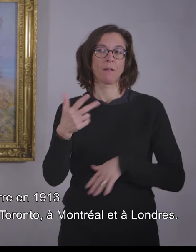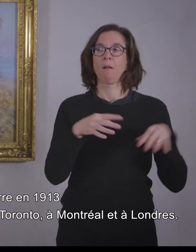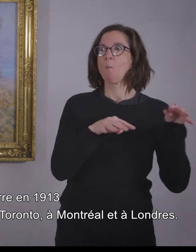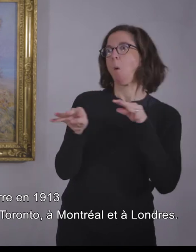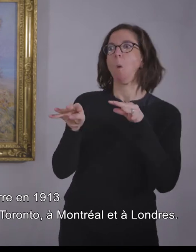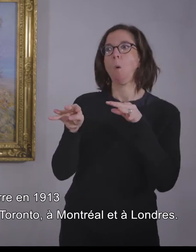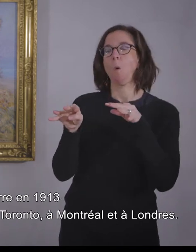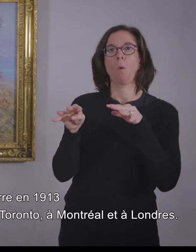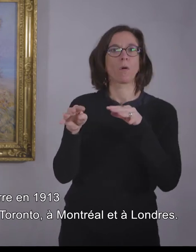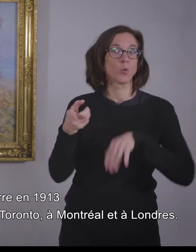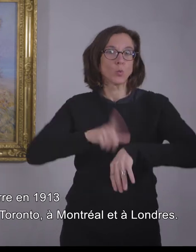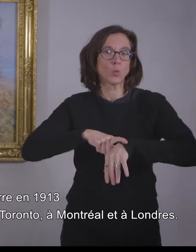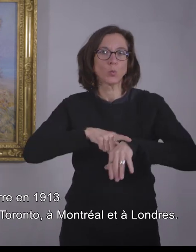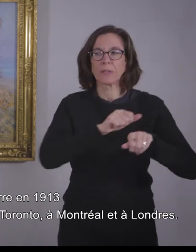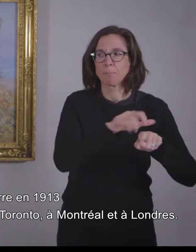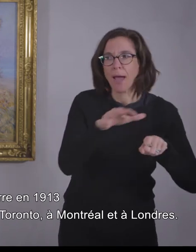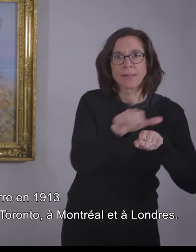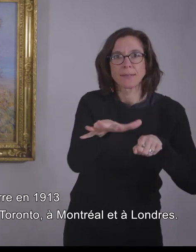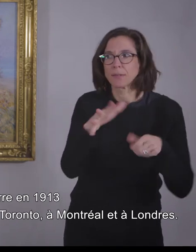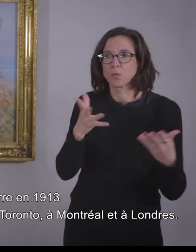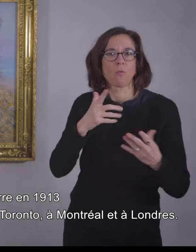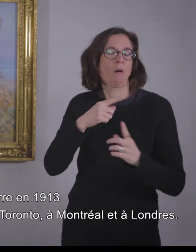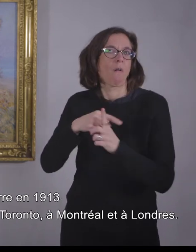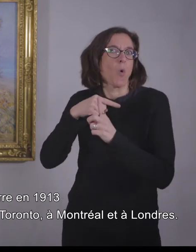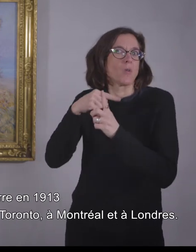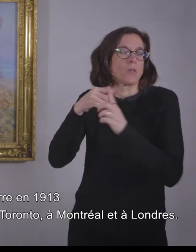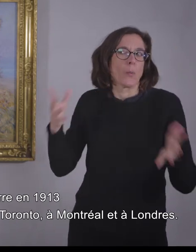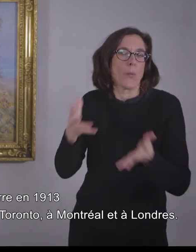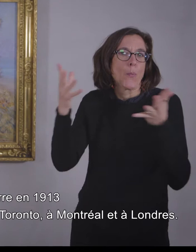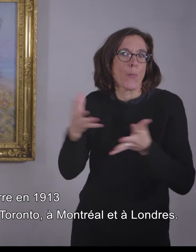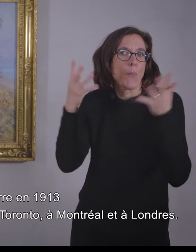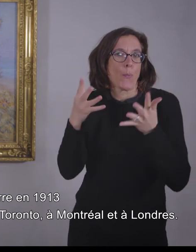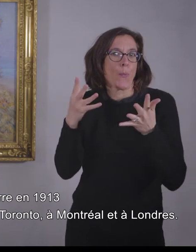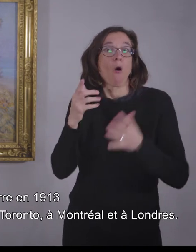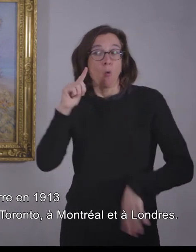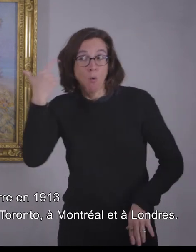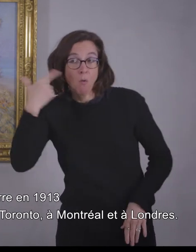presse, à Londres, mais aussi à Toronto et à Montréal.